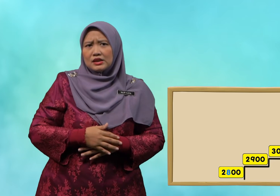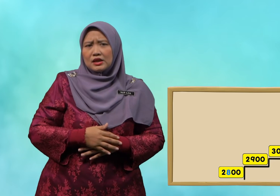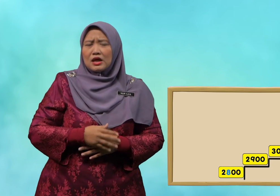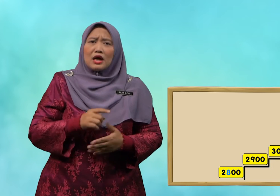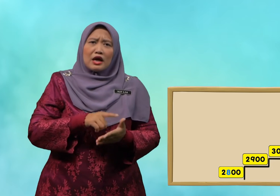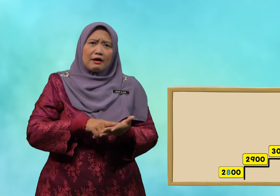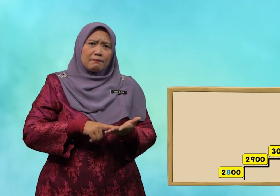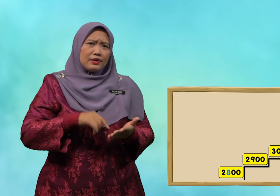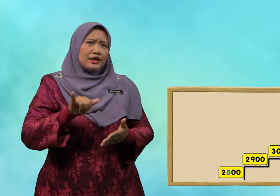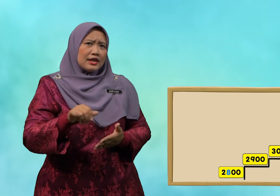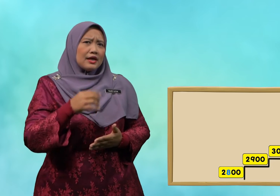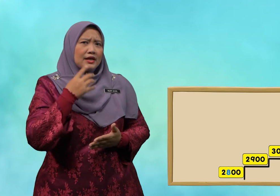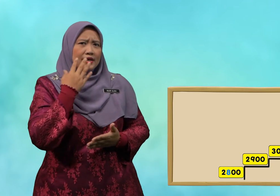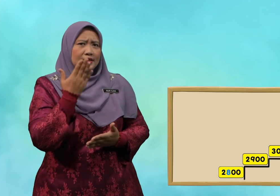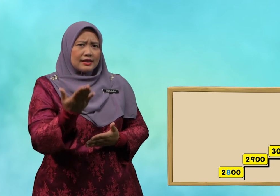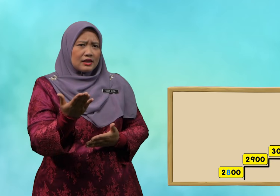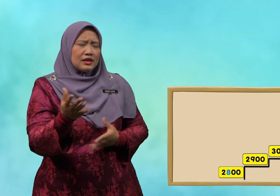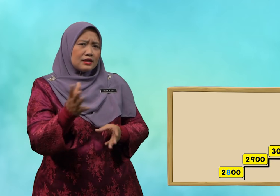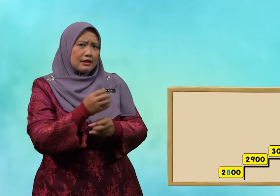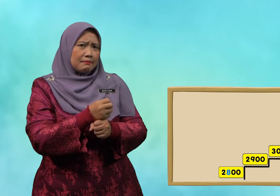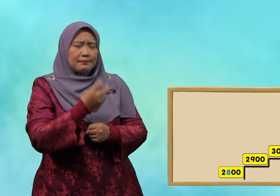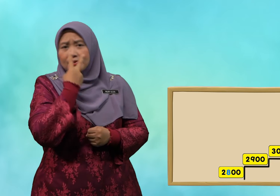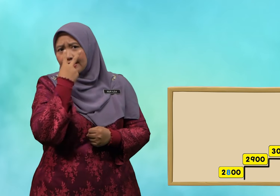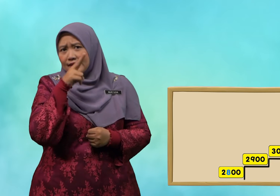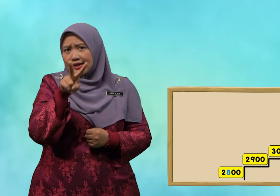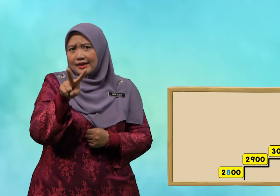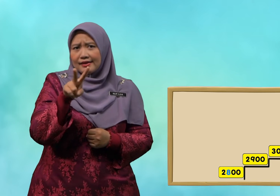Apa yang anda dapat perhatikan?